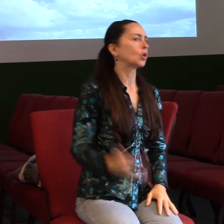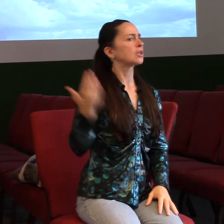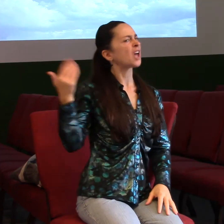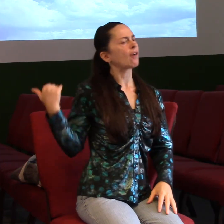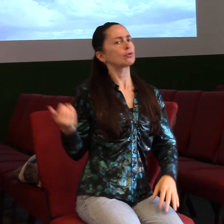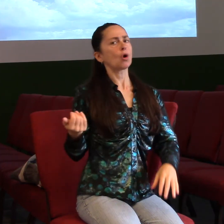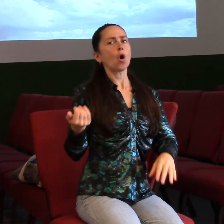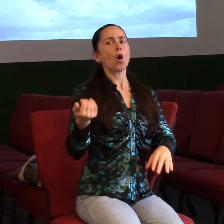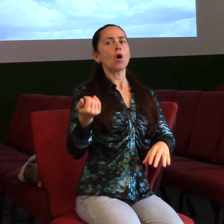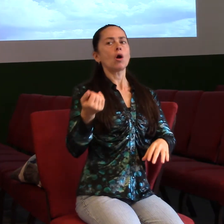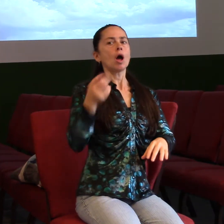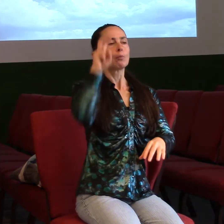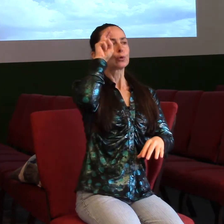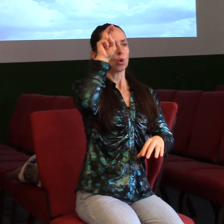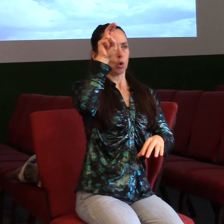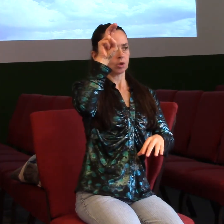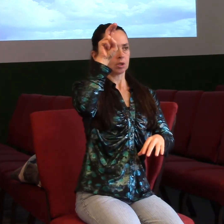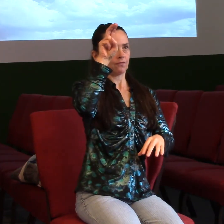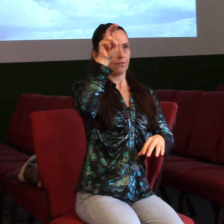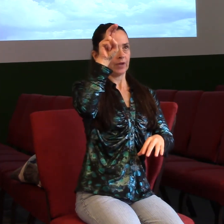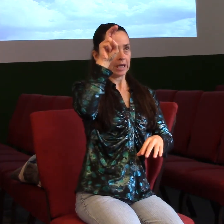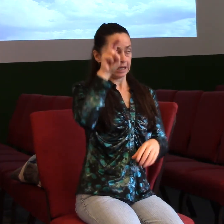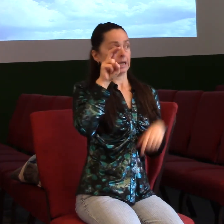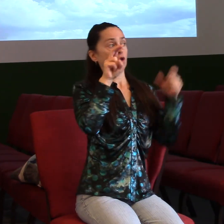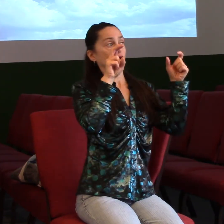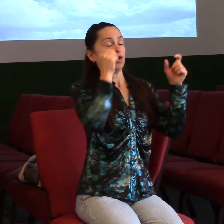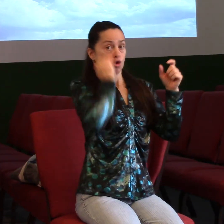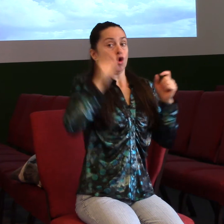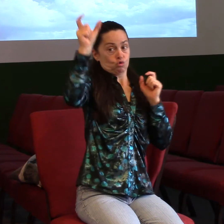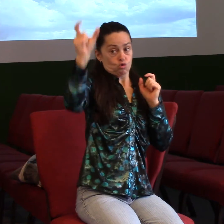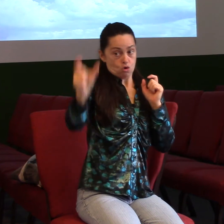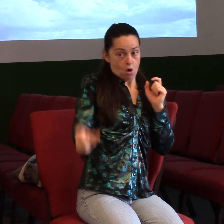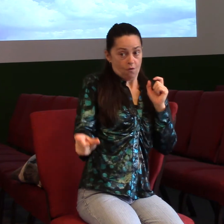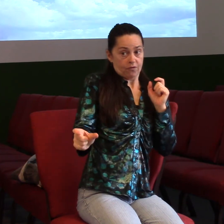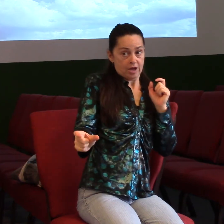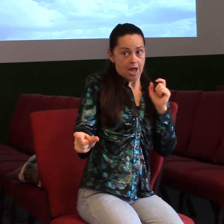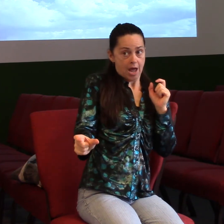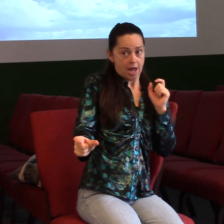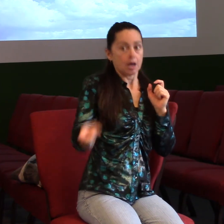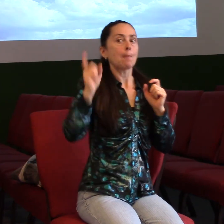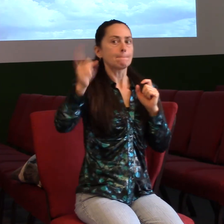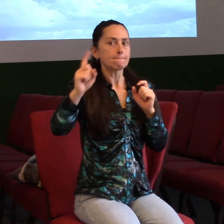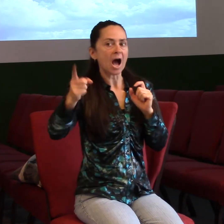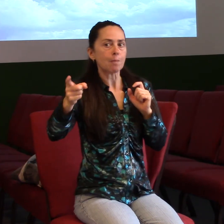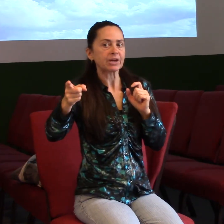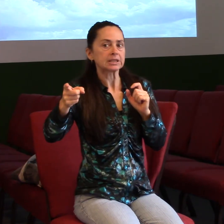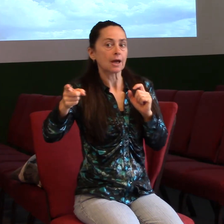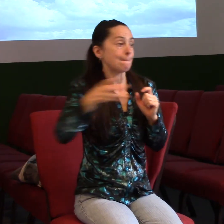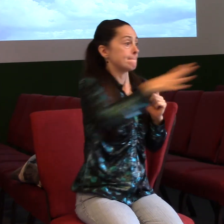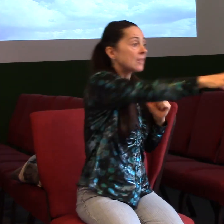že jeden člověk má chytnout k sobě ještě dalšího jednoho, dva lidi a držet se společně a pokpírat, aby mohli